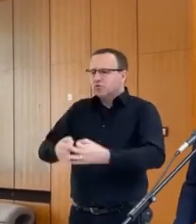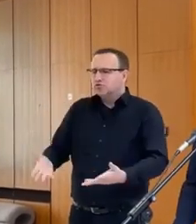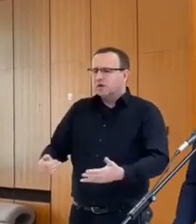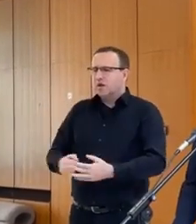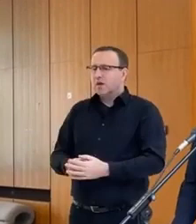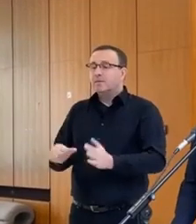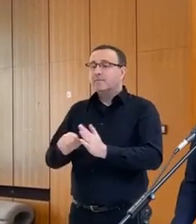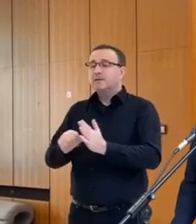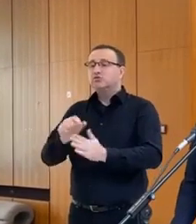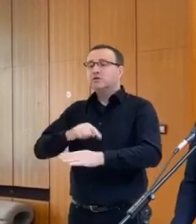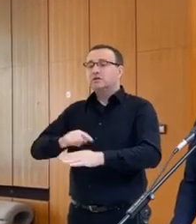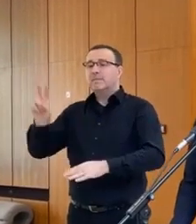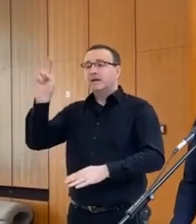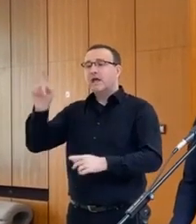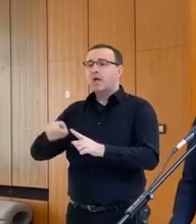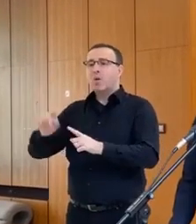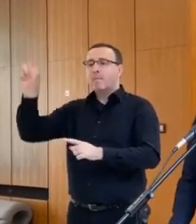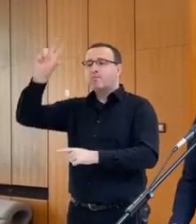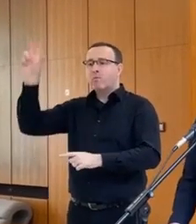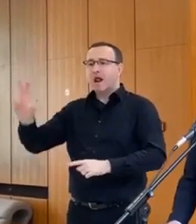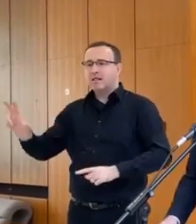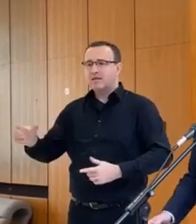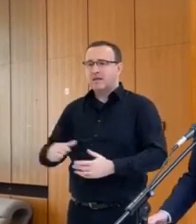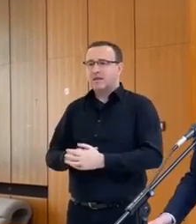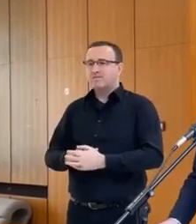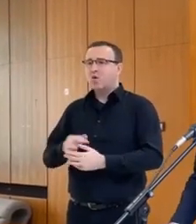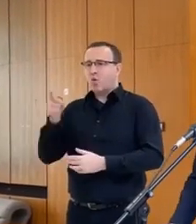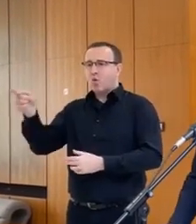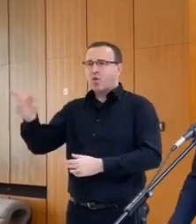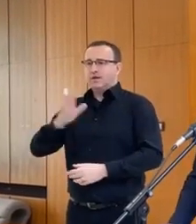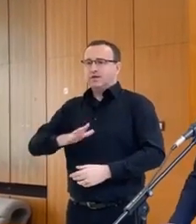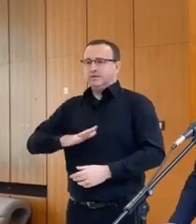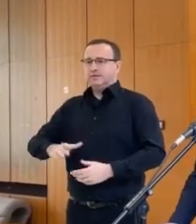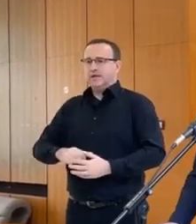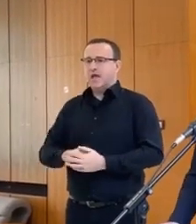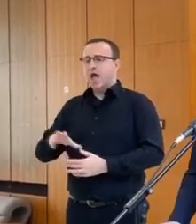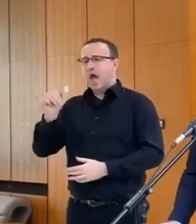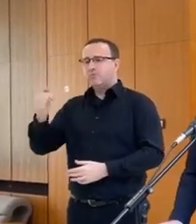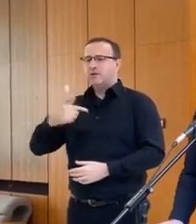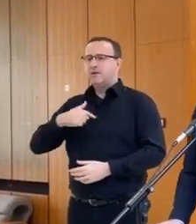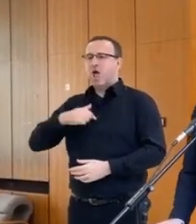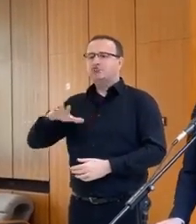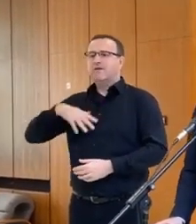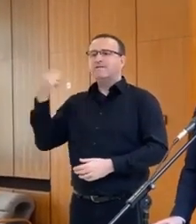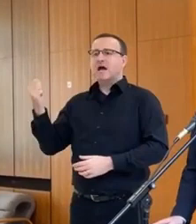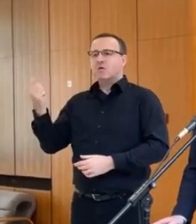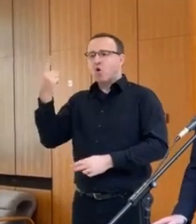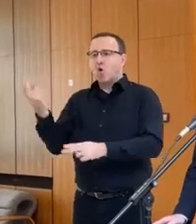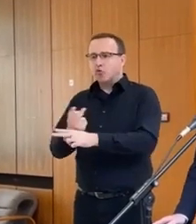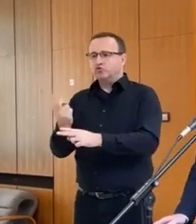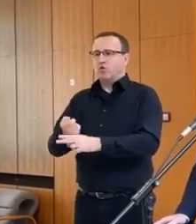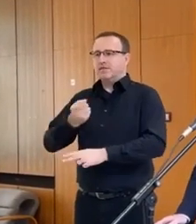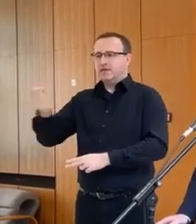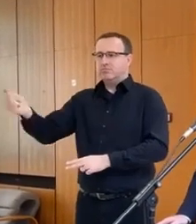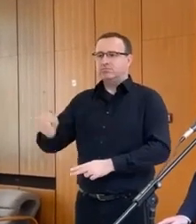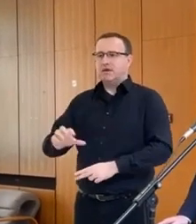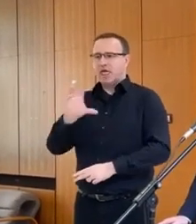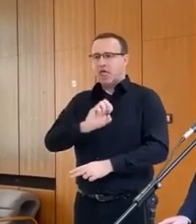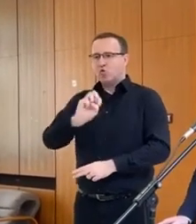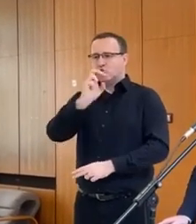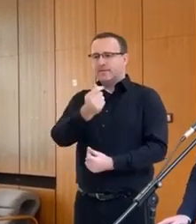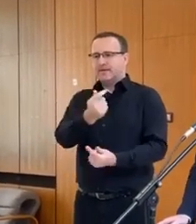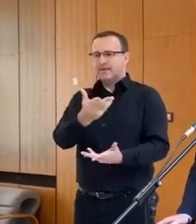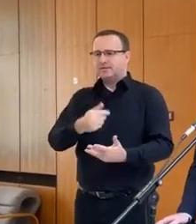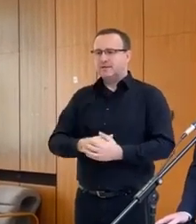medzičasom sa prihlásili aj pobeľské krajiny, že aj oni by chceli, aby ich farmári boli očkodnení z prostriedkov Európskej